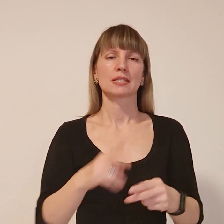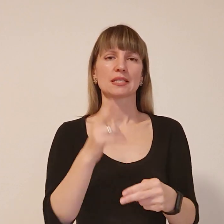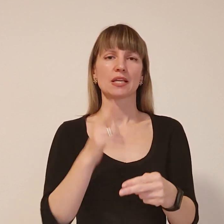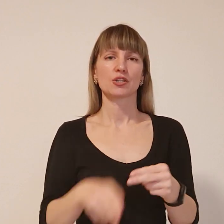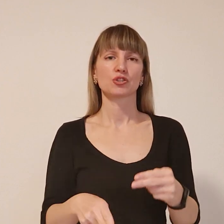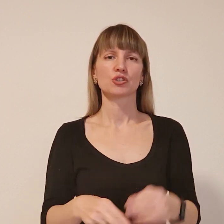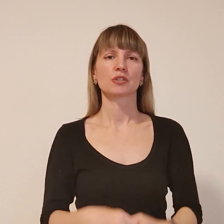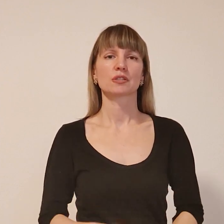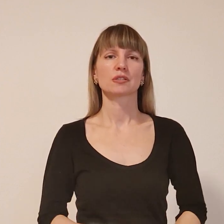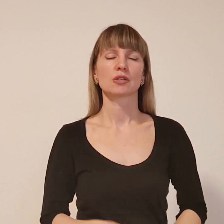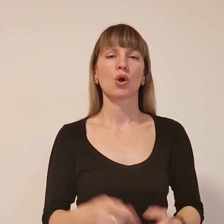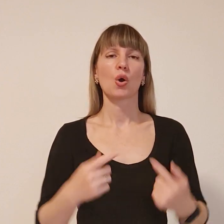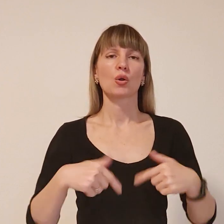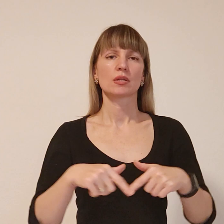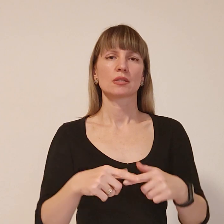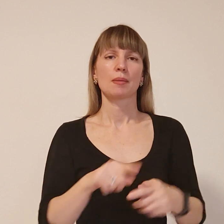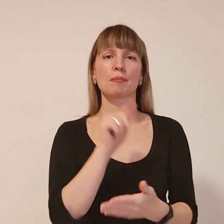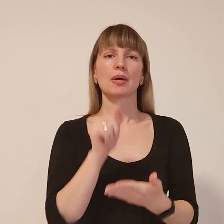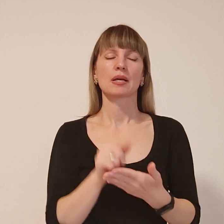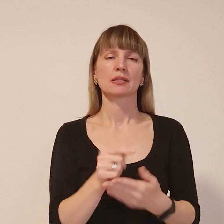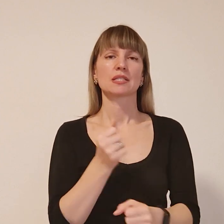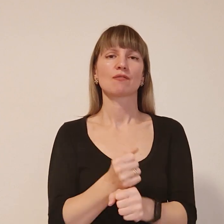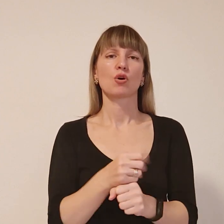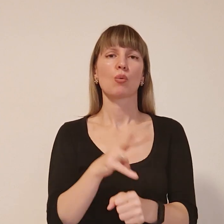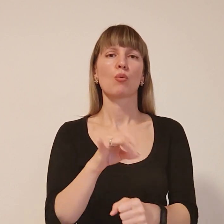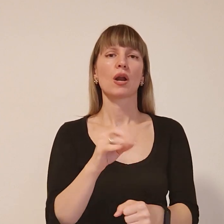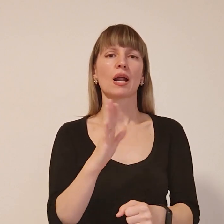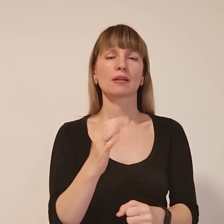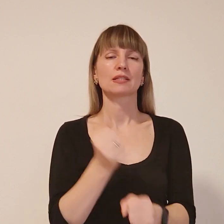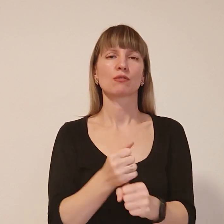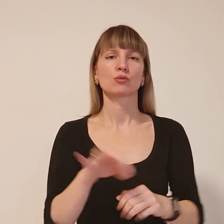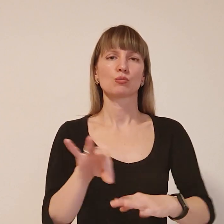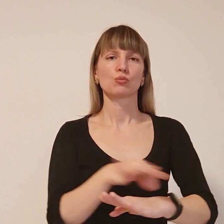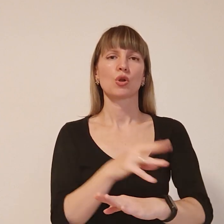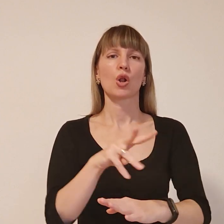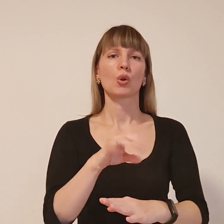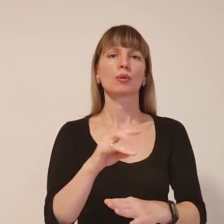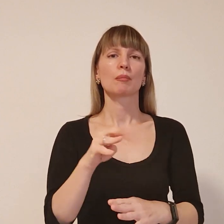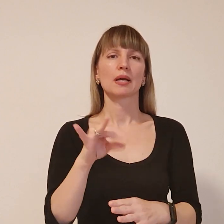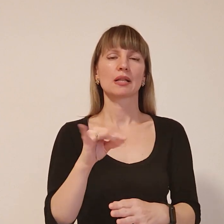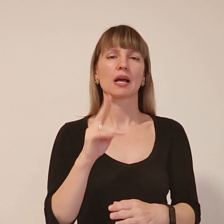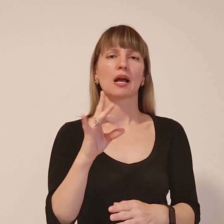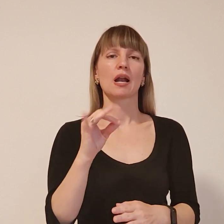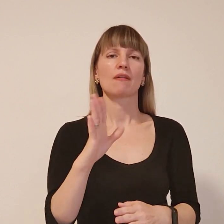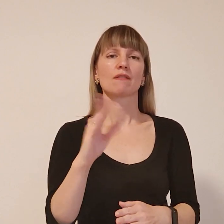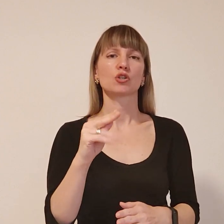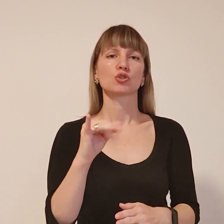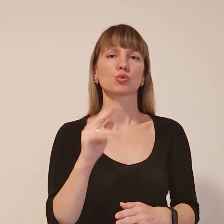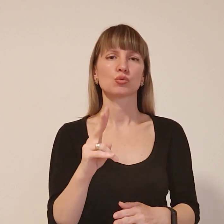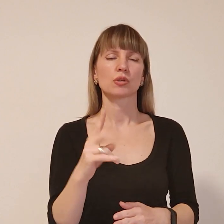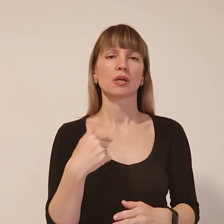Організаційними питаннями у створенні муралів займається чоловік Людмили – Максим Кравчук. Я в основному займаюся